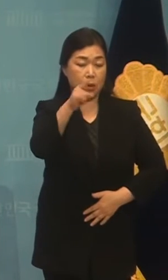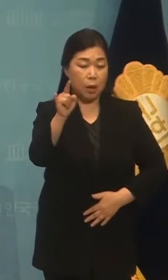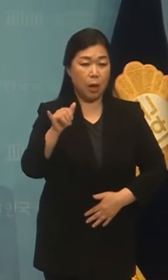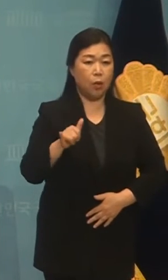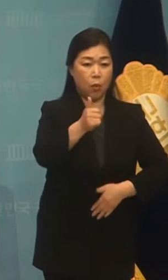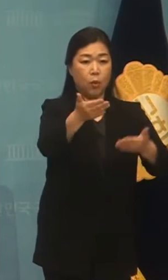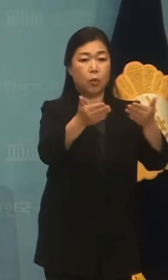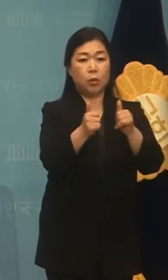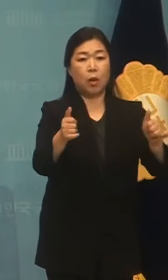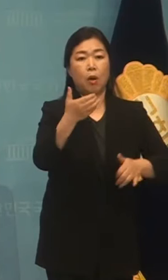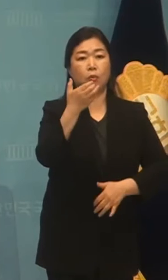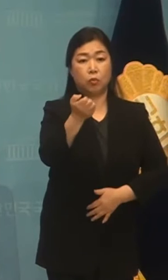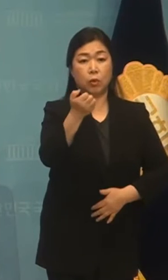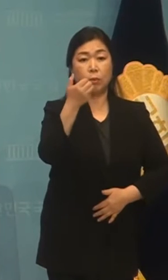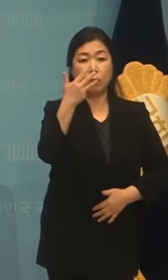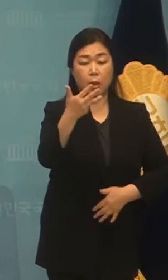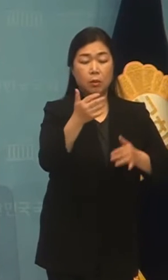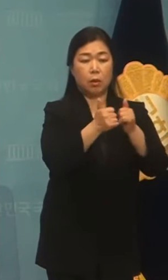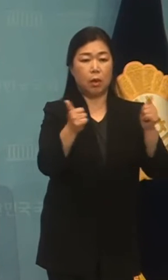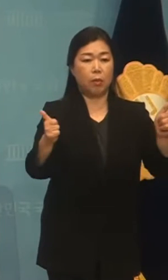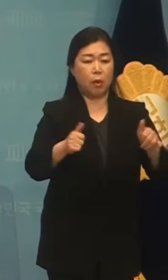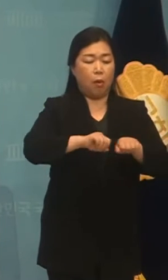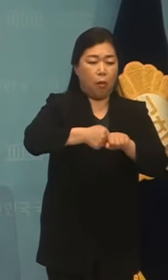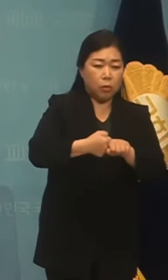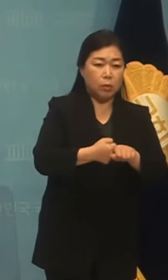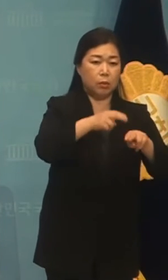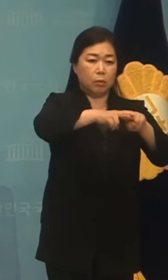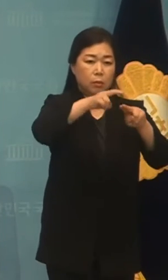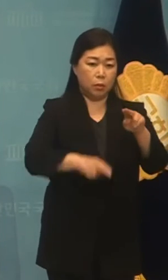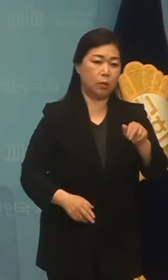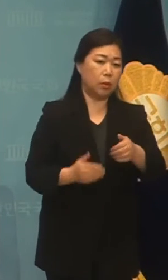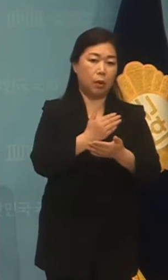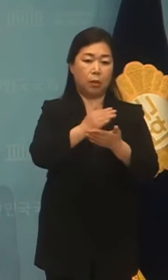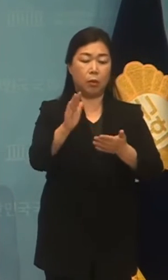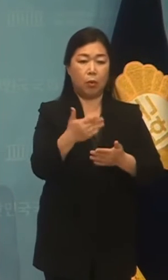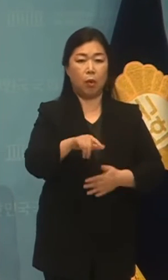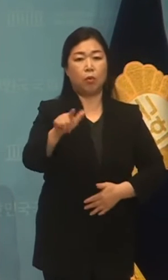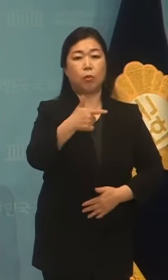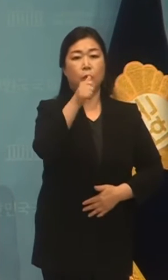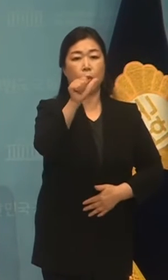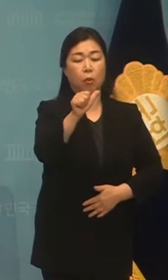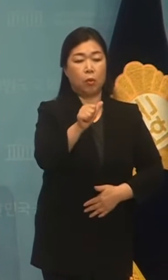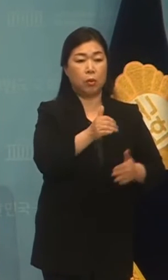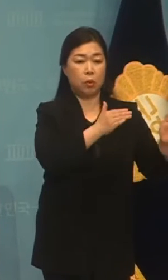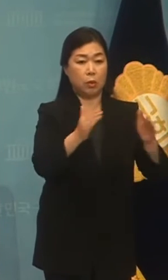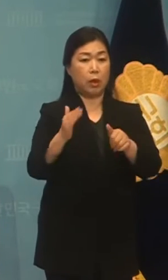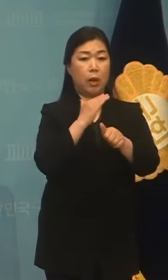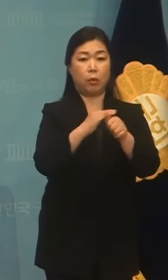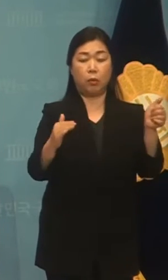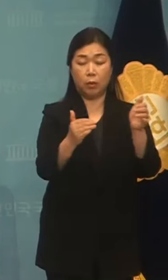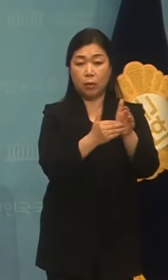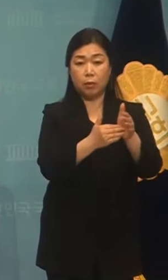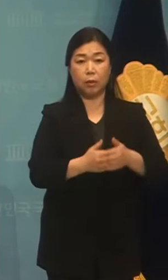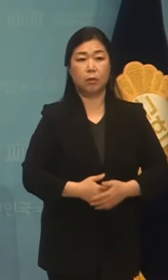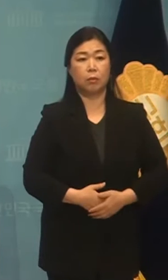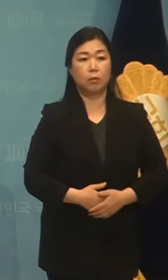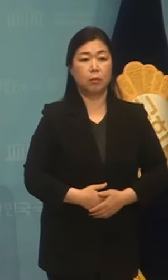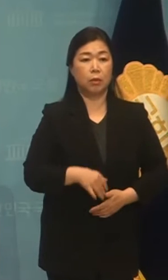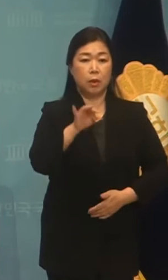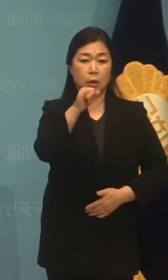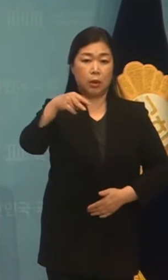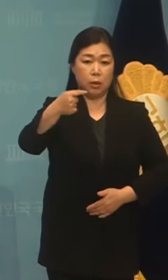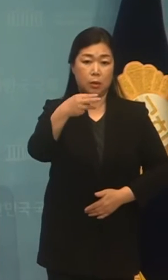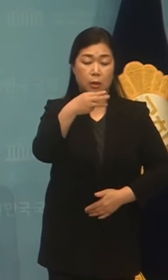18명이 반강제로 희망 퇴직을 당했으며 605명이 정의되고 있습니다. 이스타항공